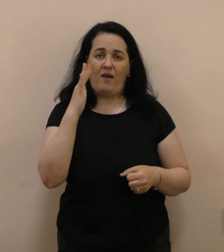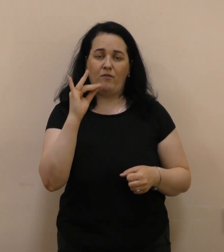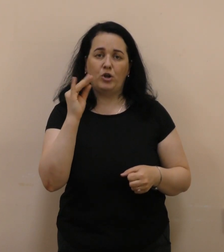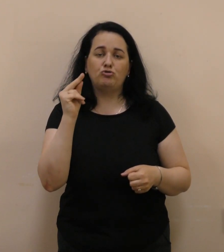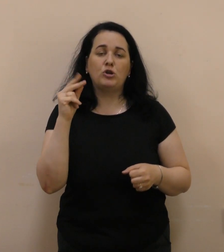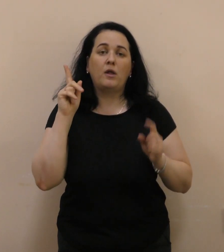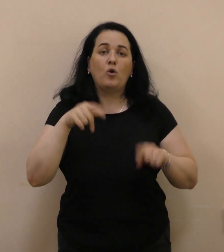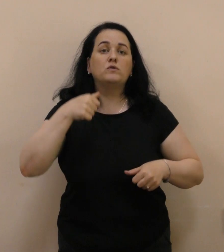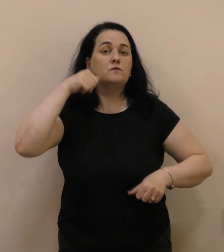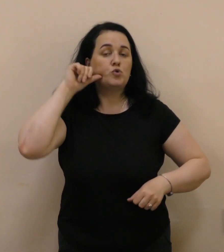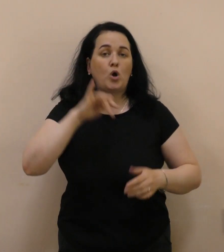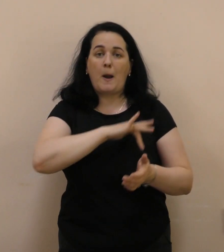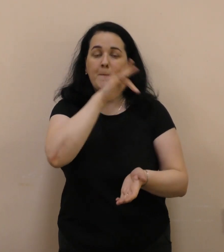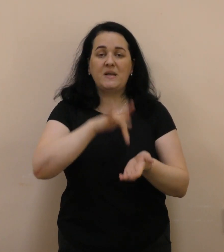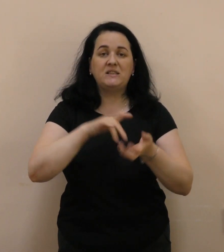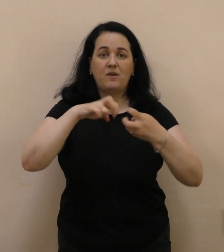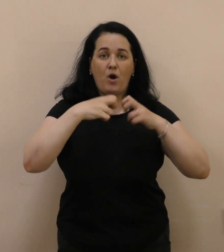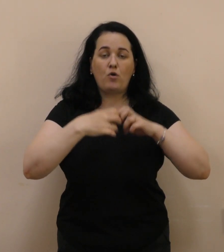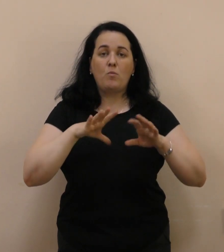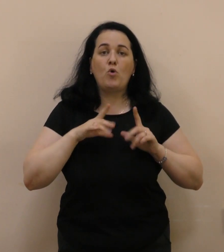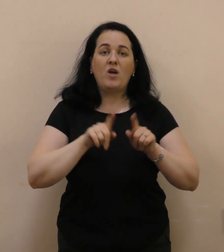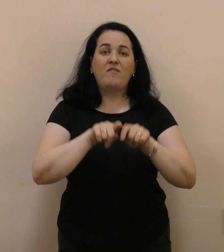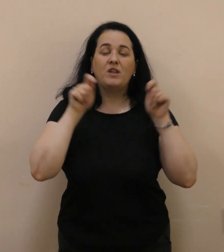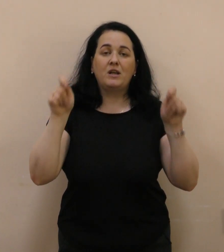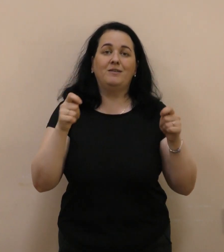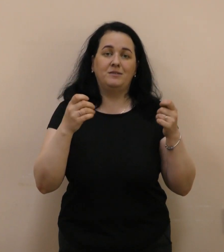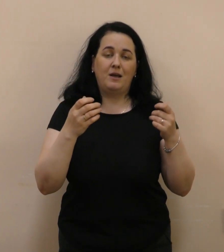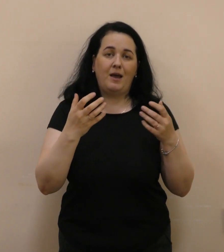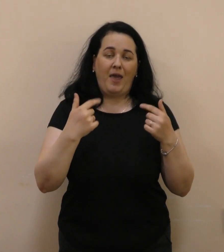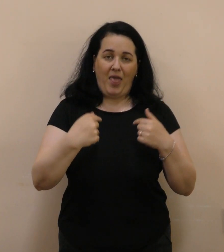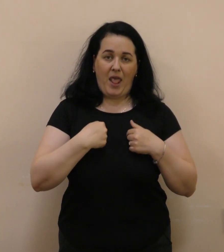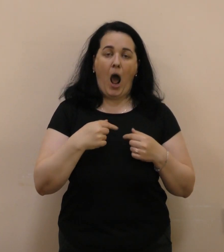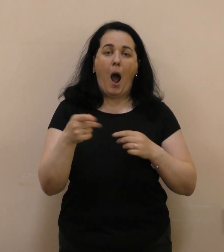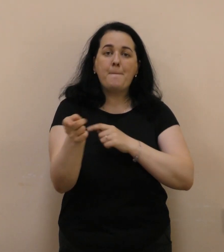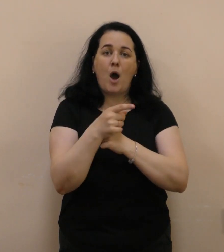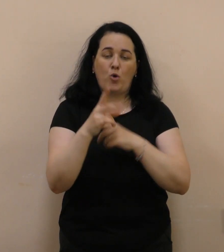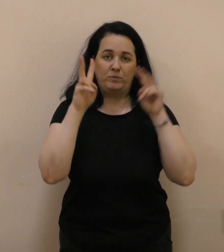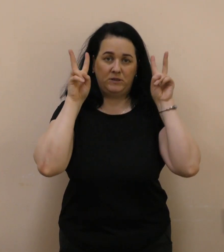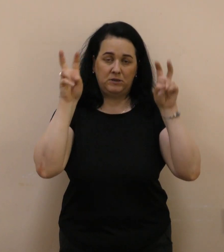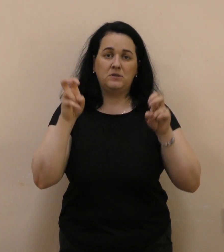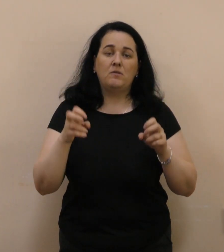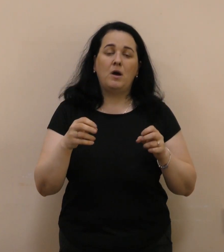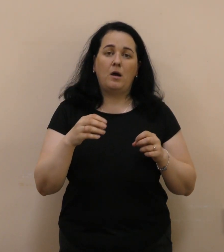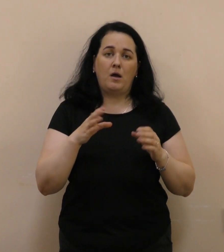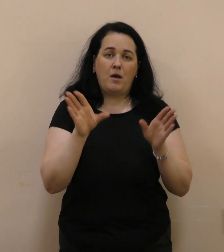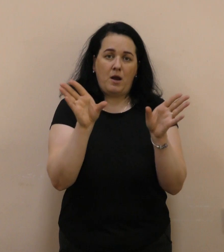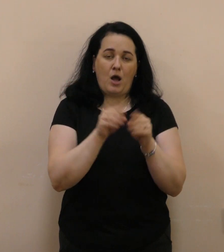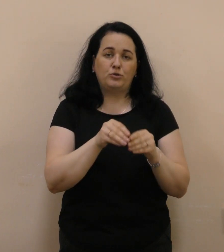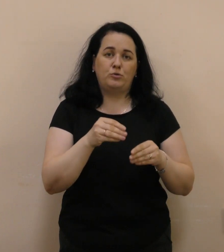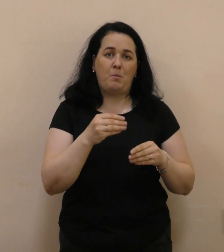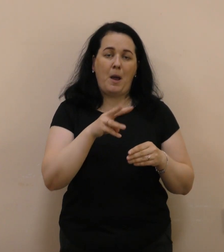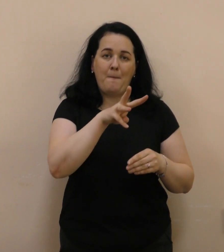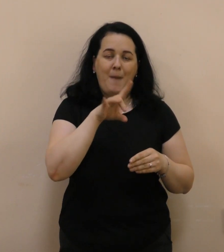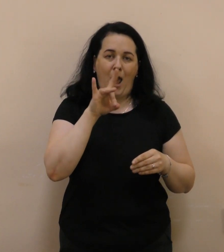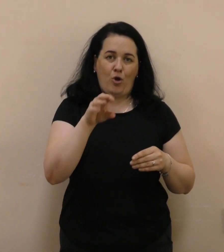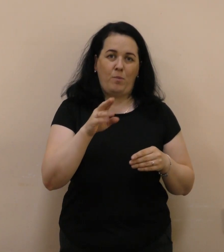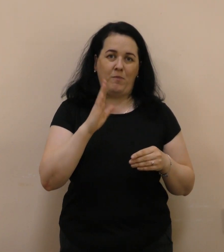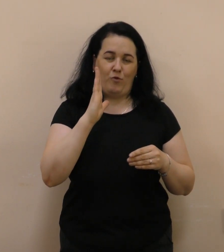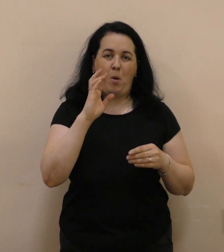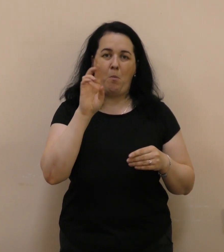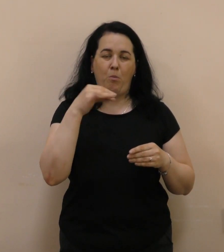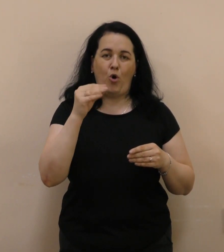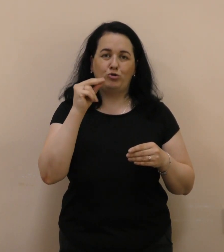вчора в місті Івано-Франківську був відкритий центр «Я Маріуполь» разом з міським головою Вадимом Боченком. Відкритий цей центр